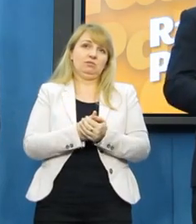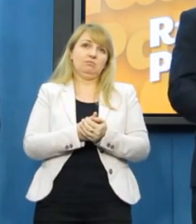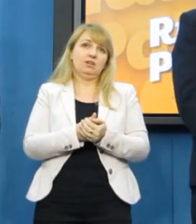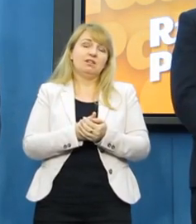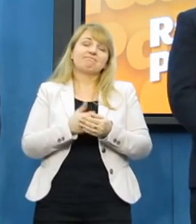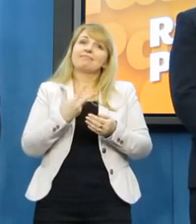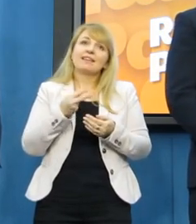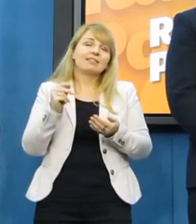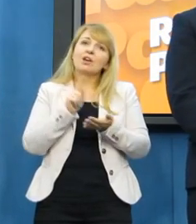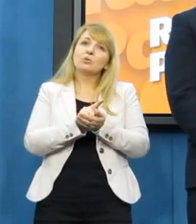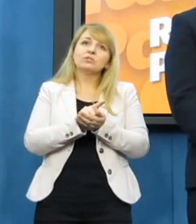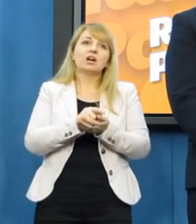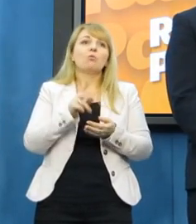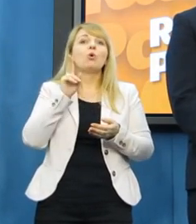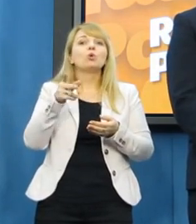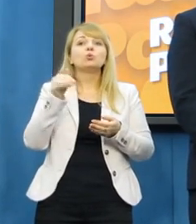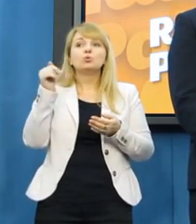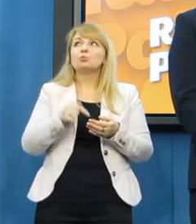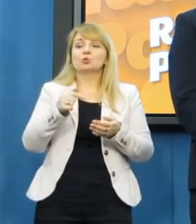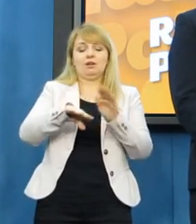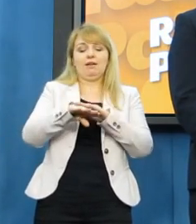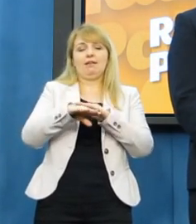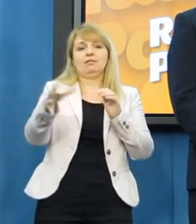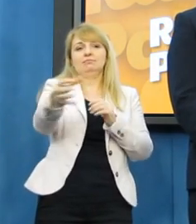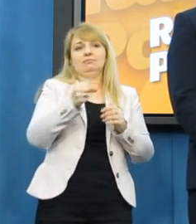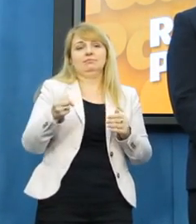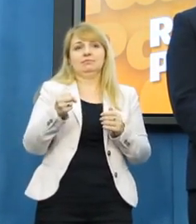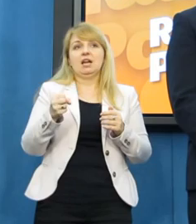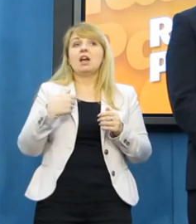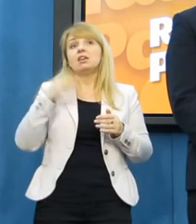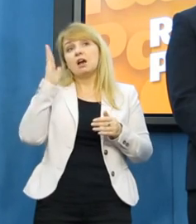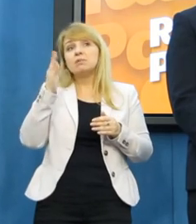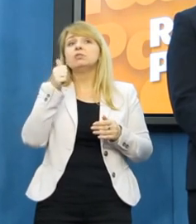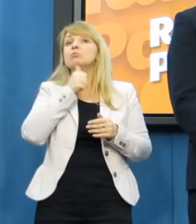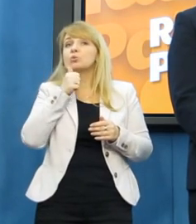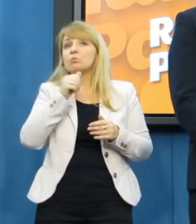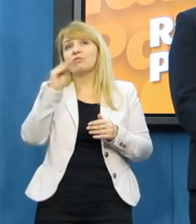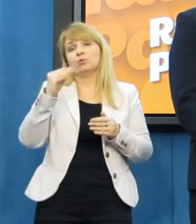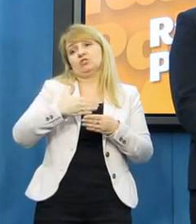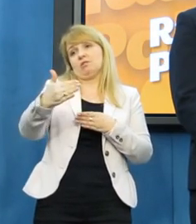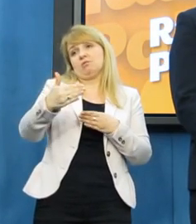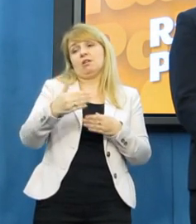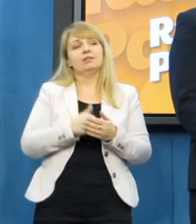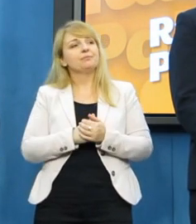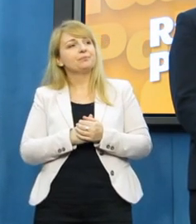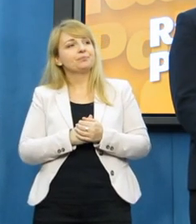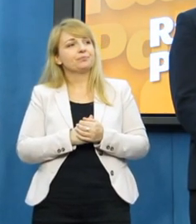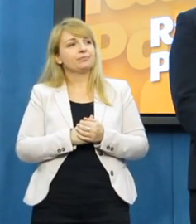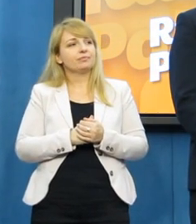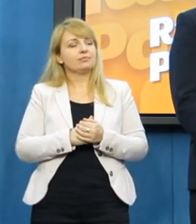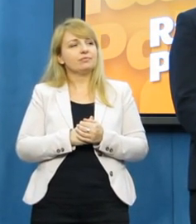ale dopiero rok mamy za sobą. To nie będzie moja ostatnia próba, jeśli ona się nie zakończy powodzeniem. Proszę bardzo.